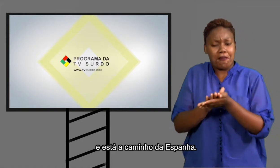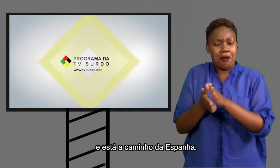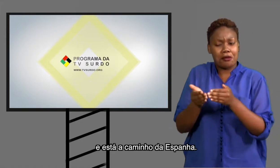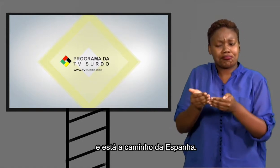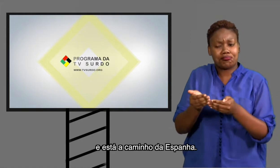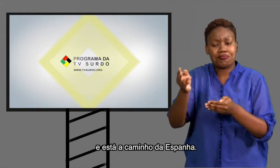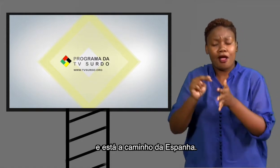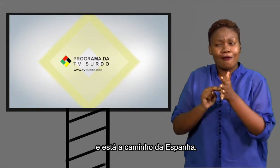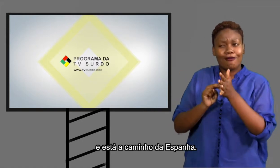está a caminho da Espanha.